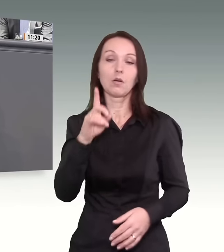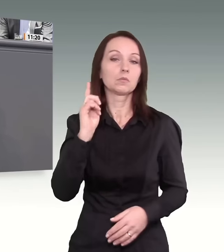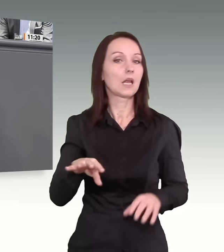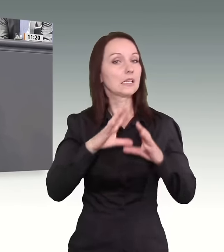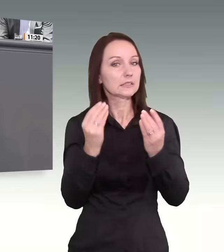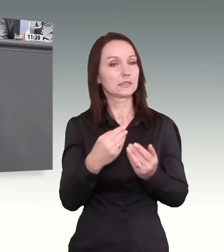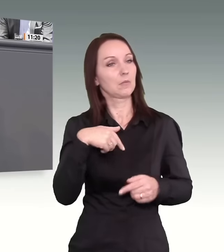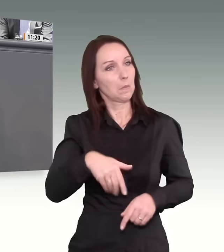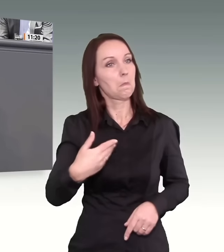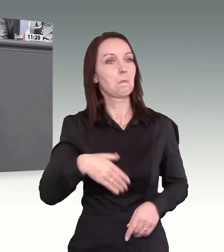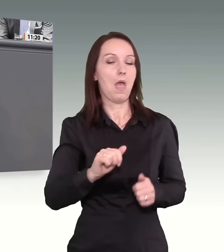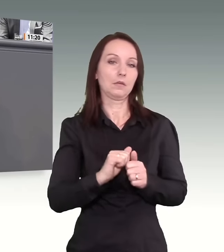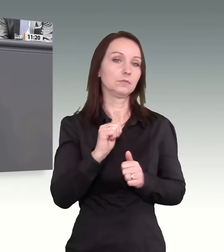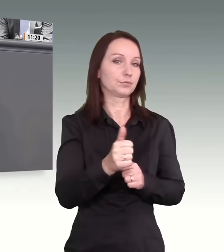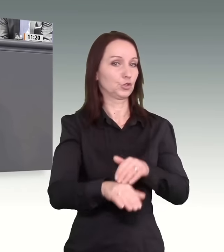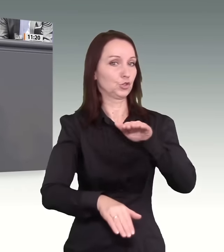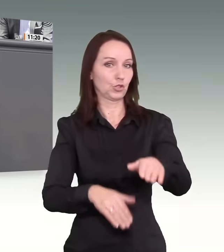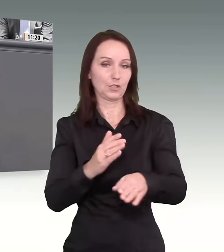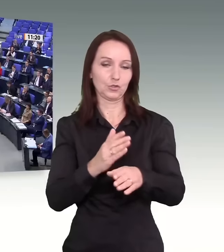insgesamt weiter. Vielen Dank.